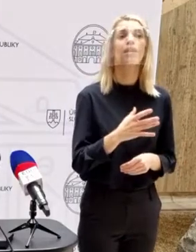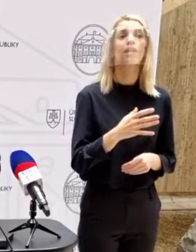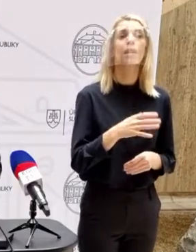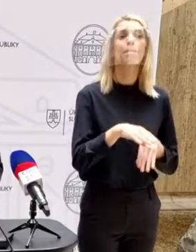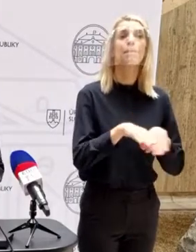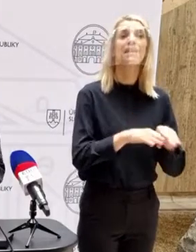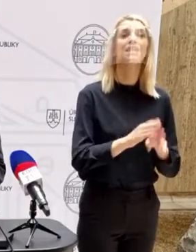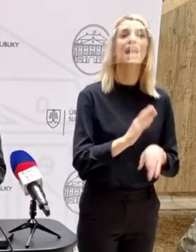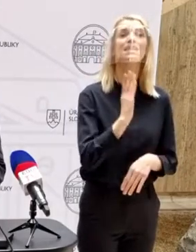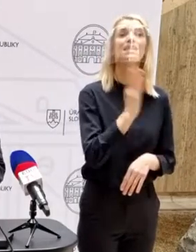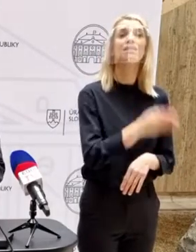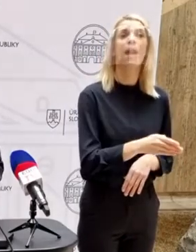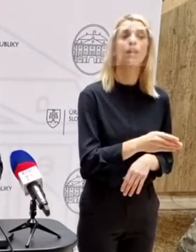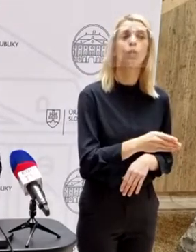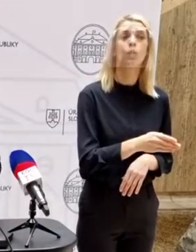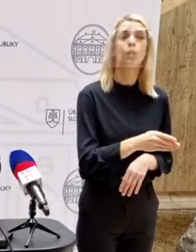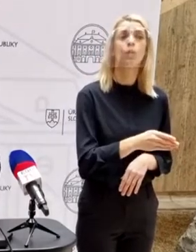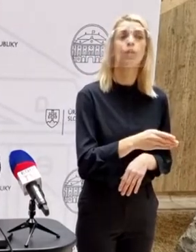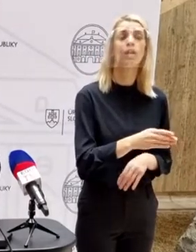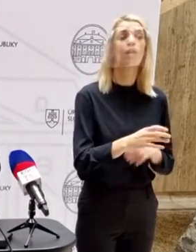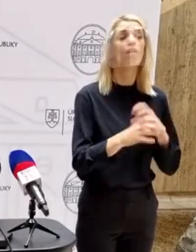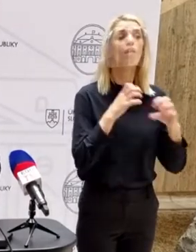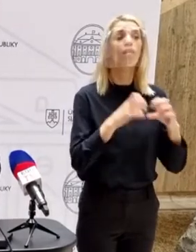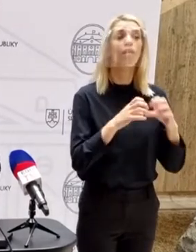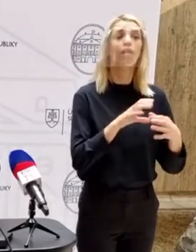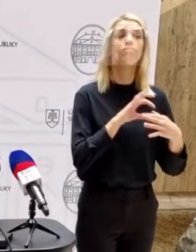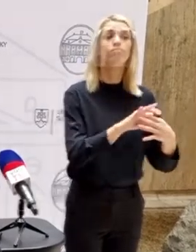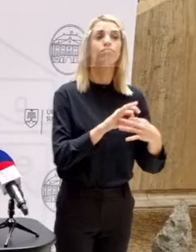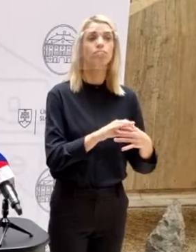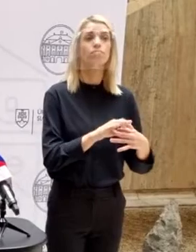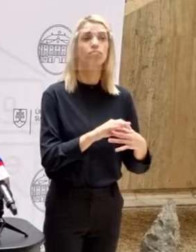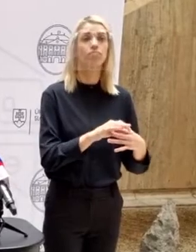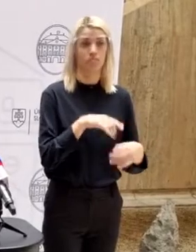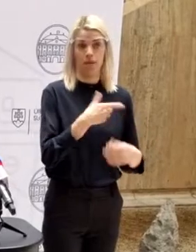Ja nekomunikujem ani tieto veci.